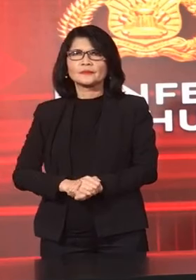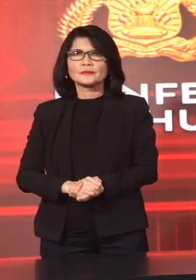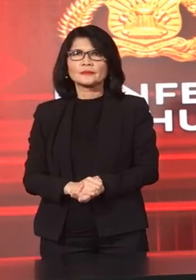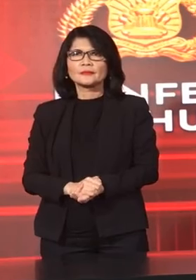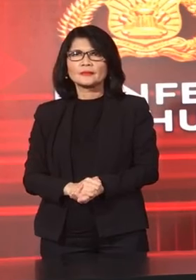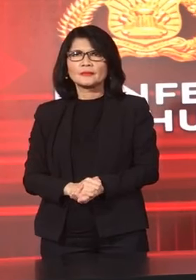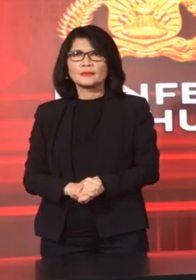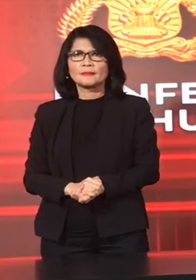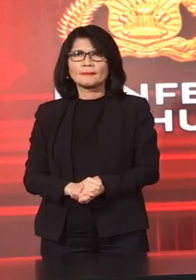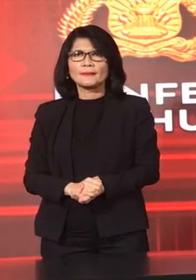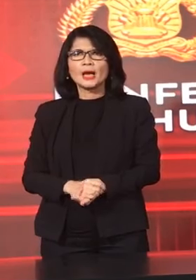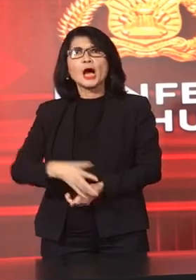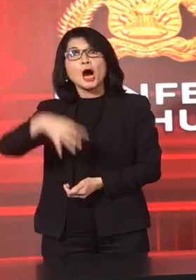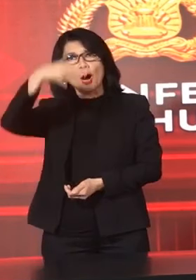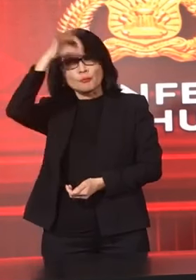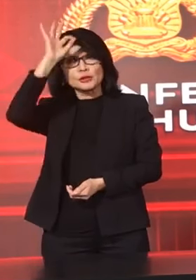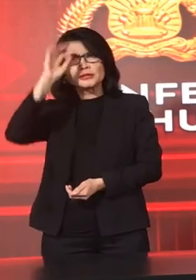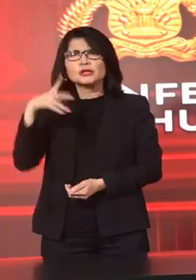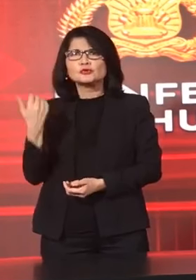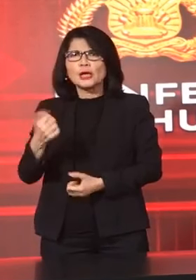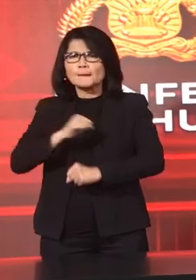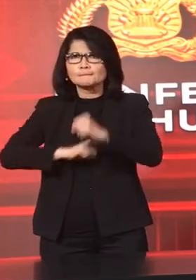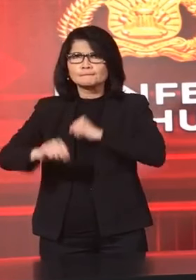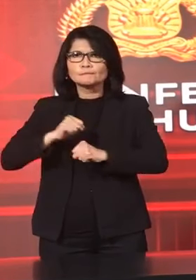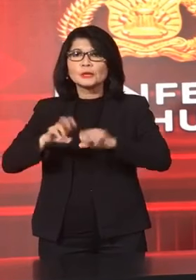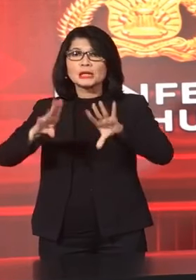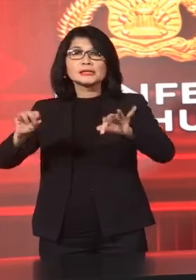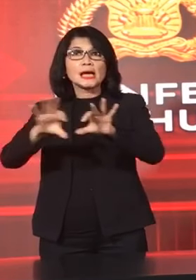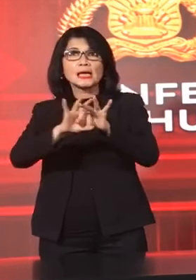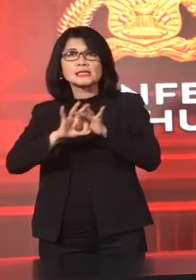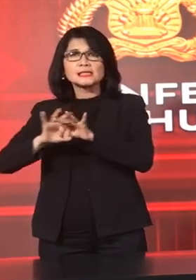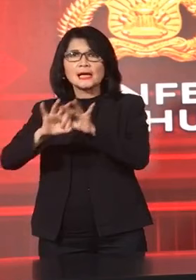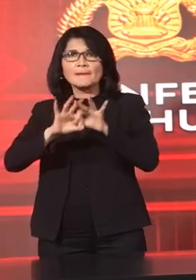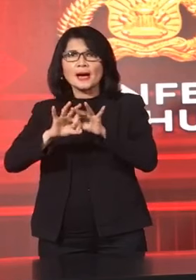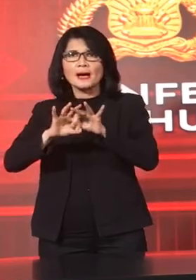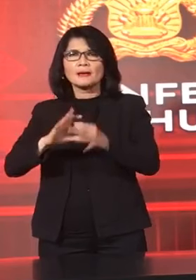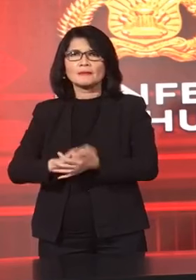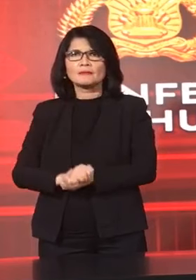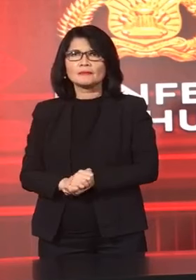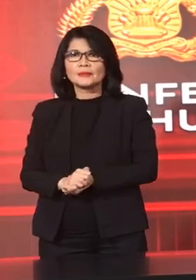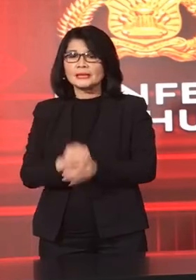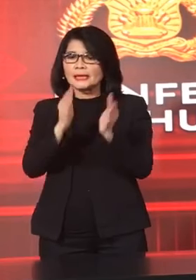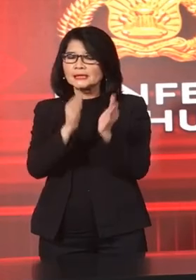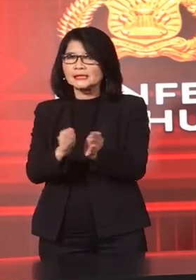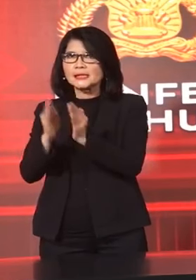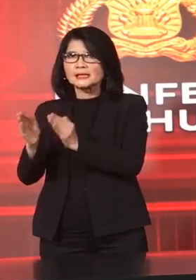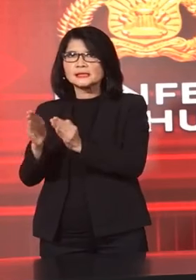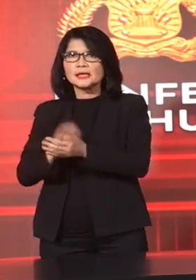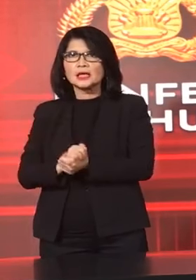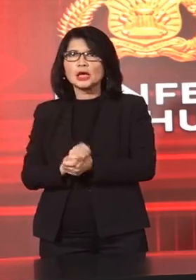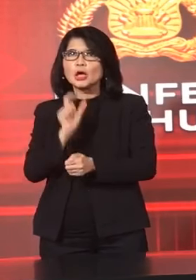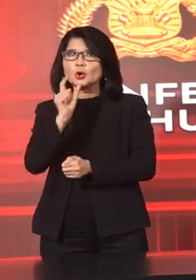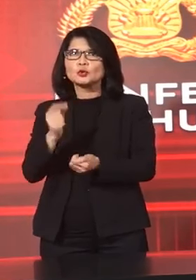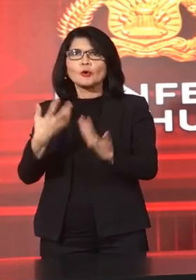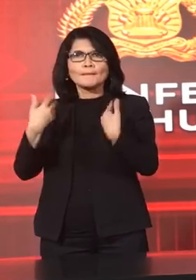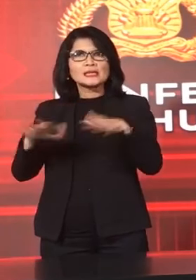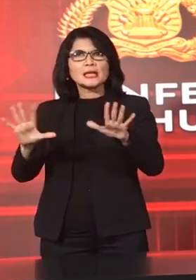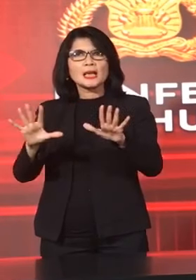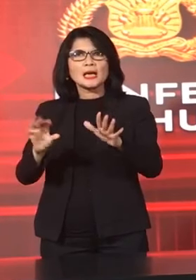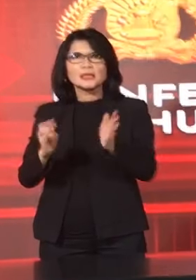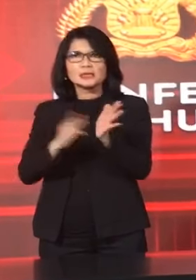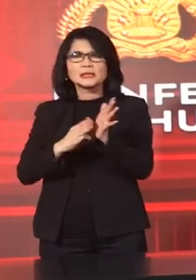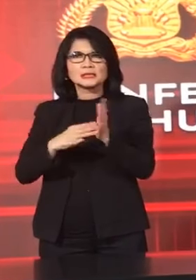Polri Polri Telah Mengambil Langkah-langkah Bekerja Sama Dengan Instansi Terkait Untuk Menyelesaikan Masalah Ini